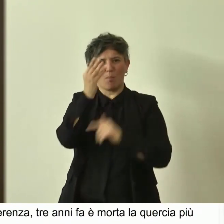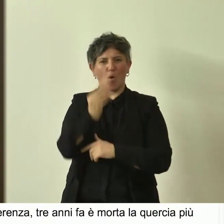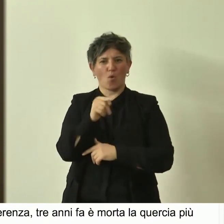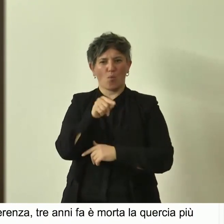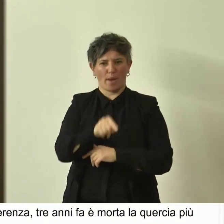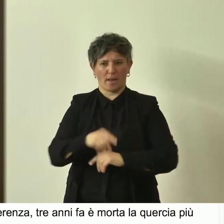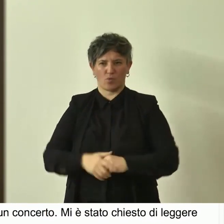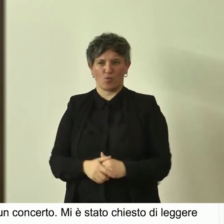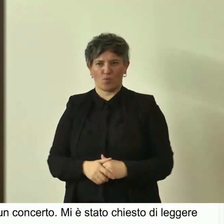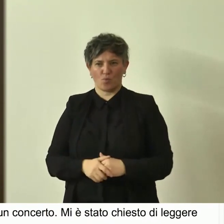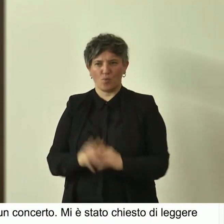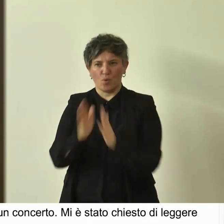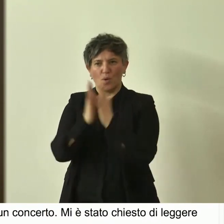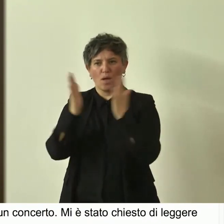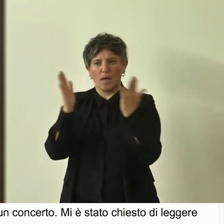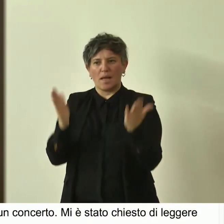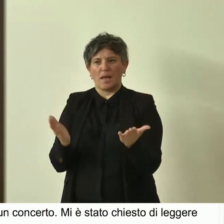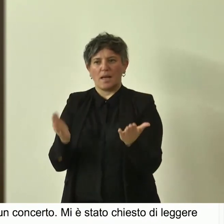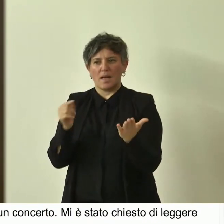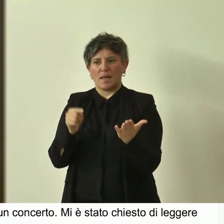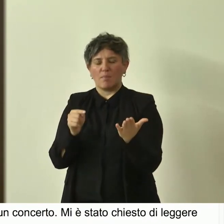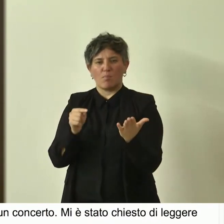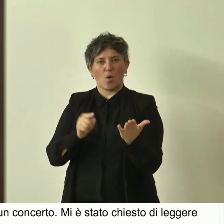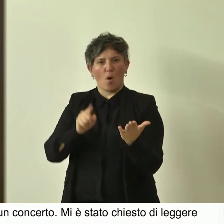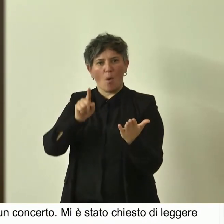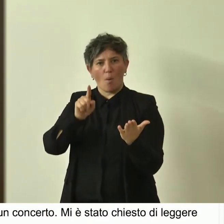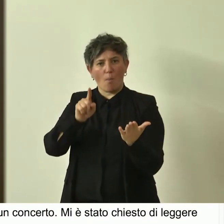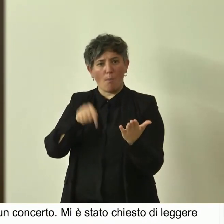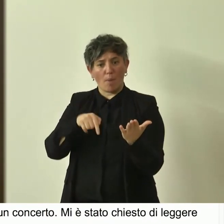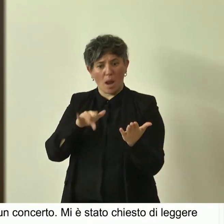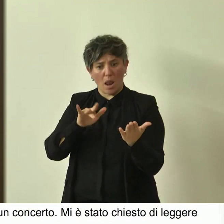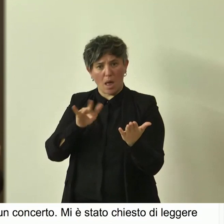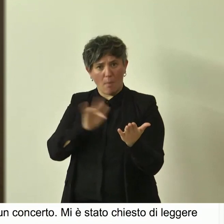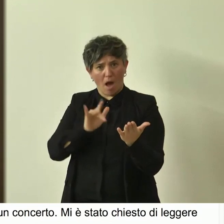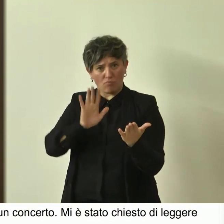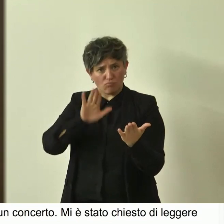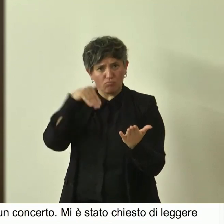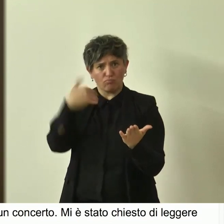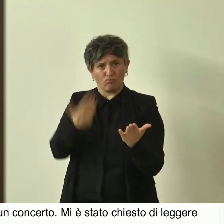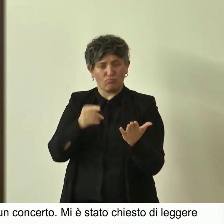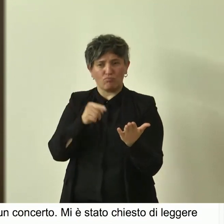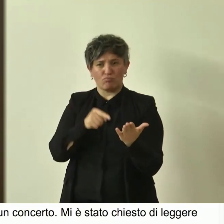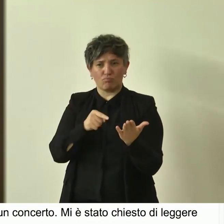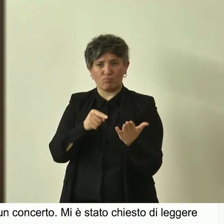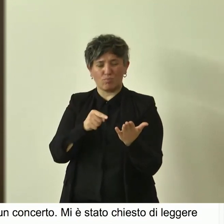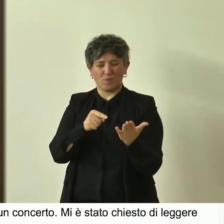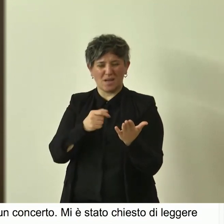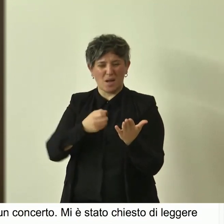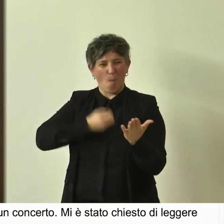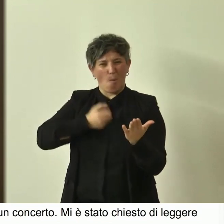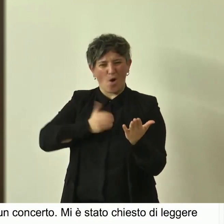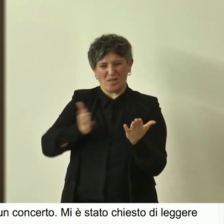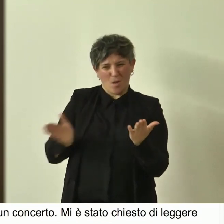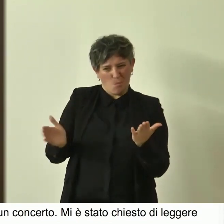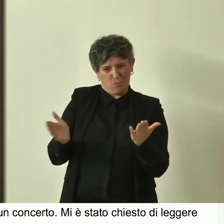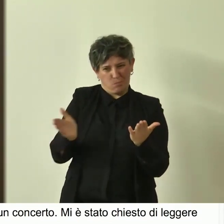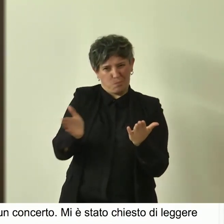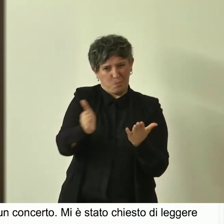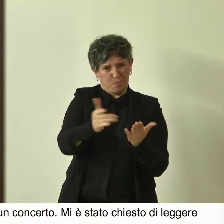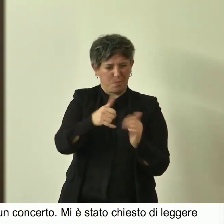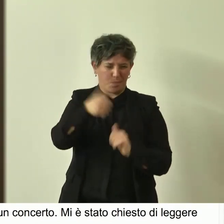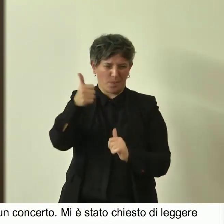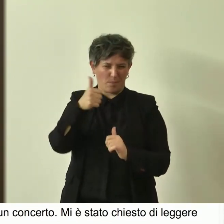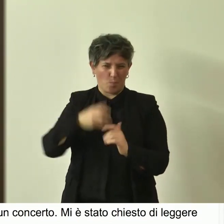nel senso che è un libro che è di più di mille pagine, quindi raccoglie testi poetici, in prevalenza poetici,